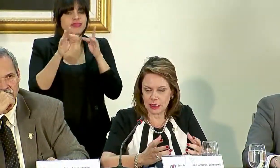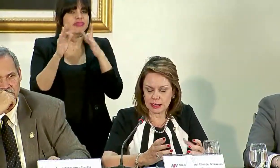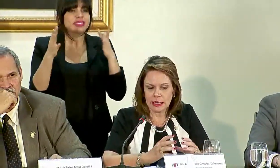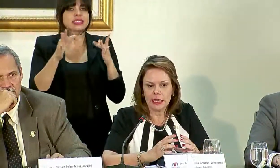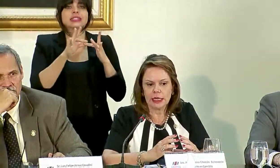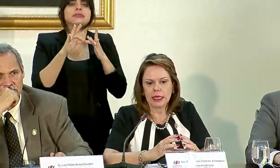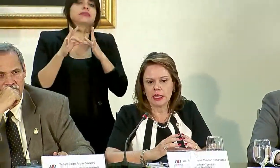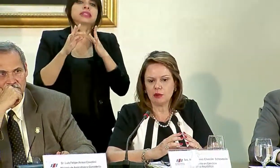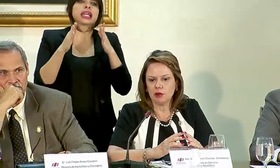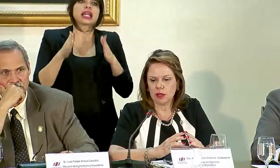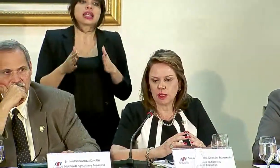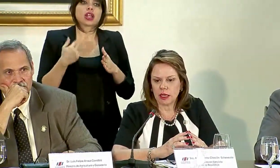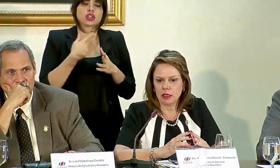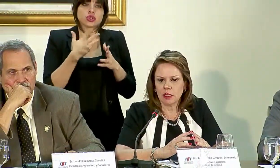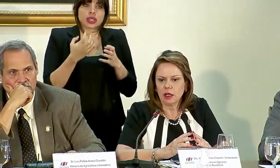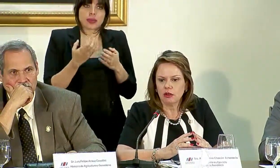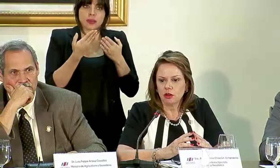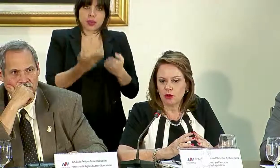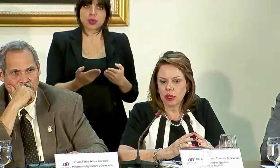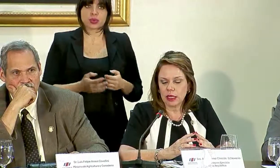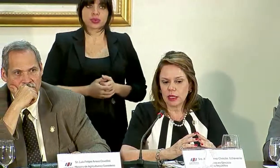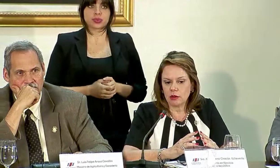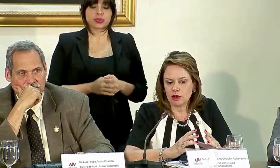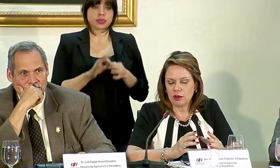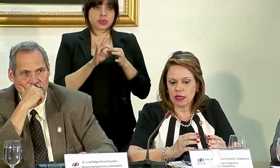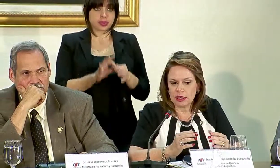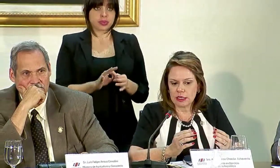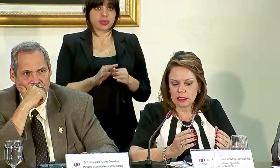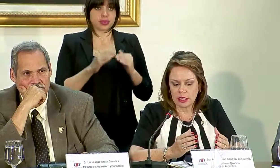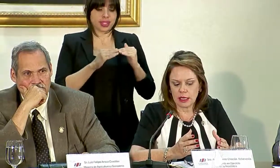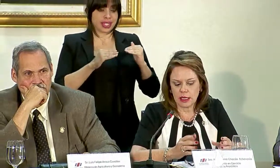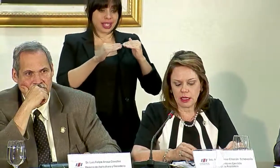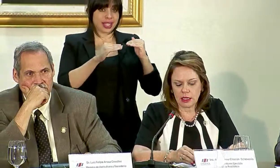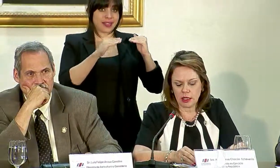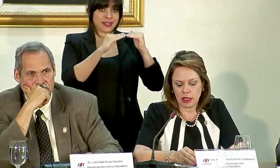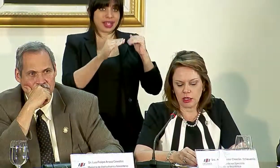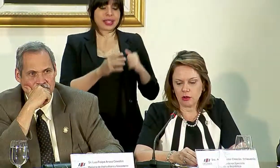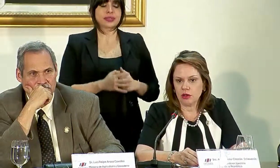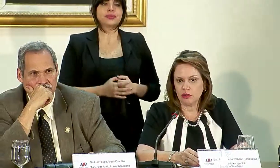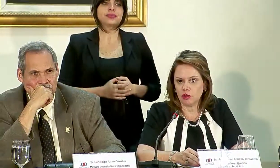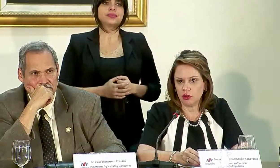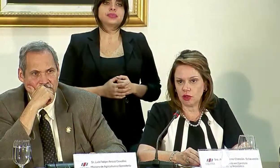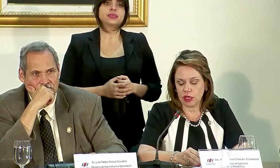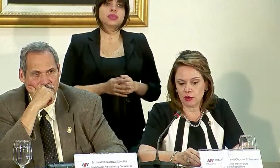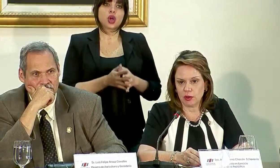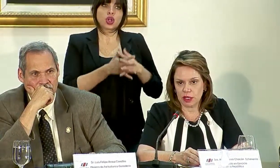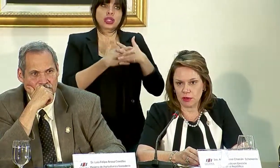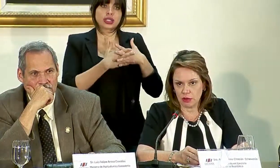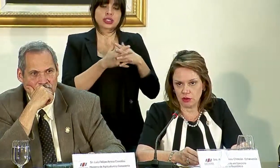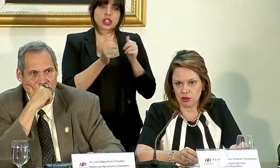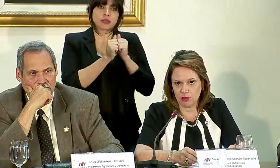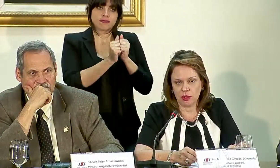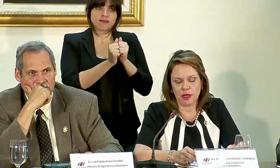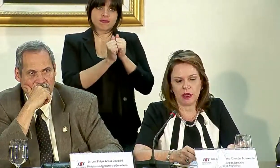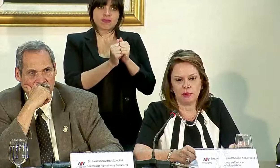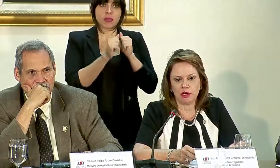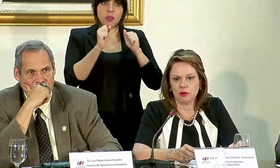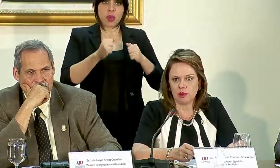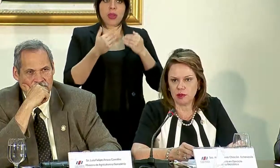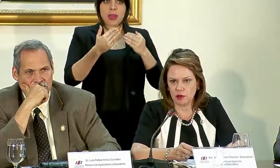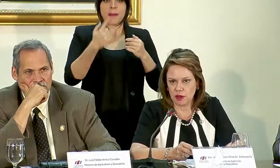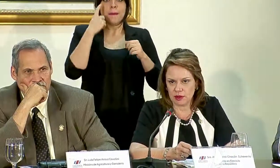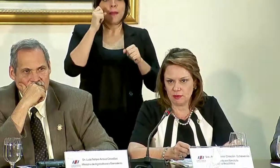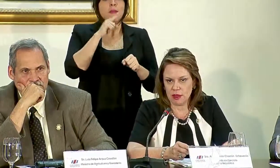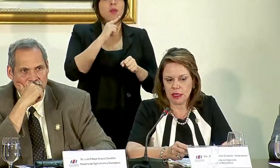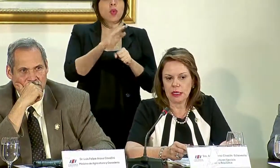especialidades que queremos brindar. Sobre los niveles de contención y acompañamiento que se puedan dar